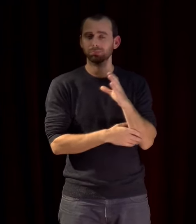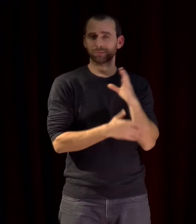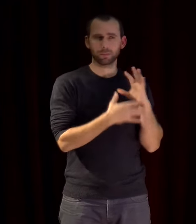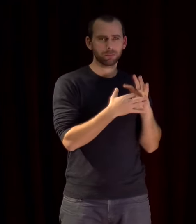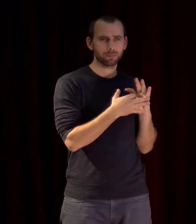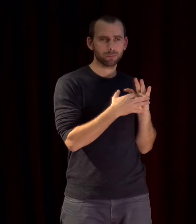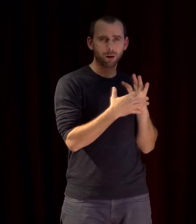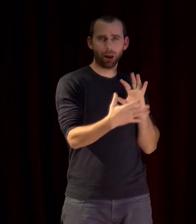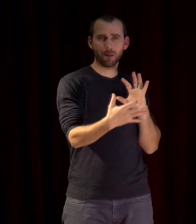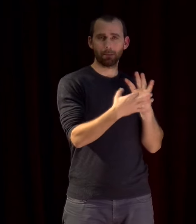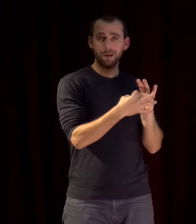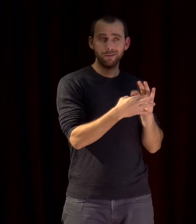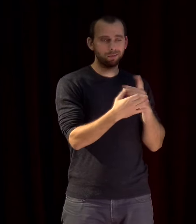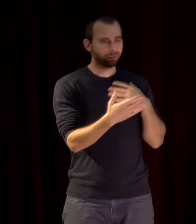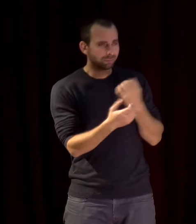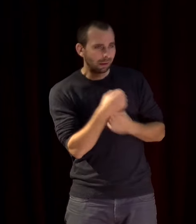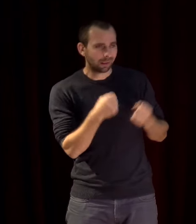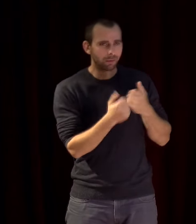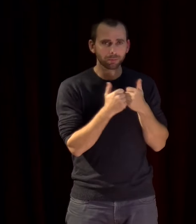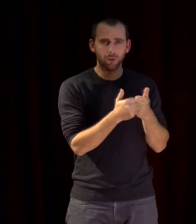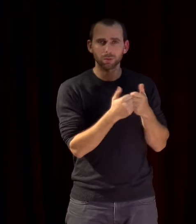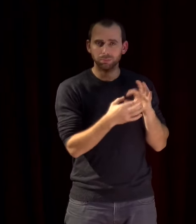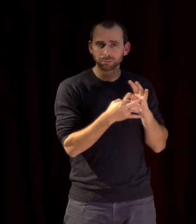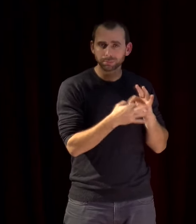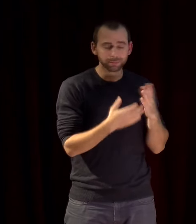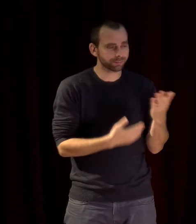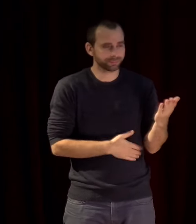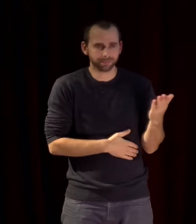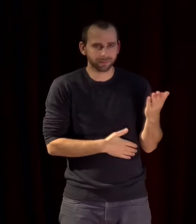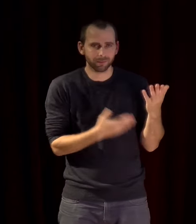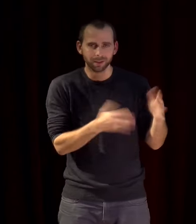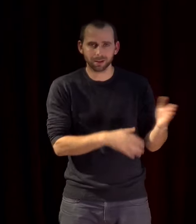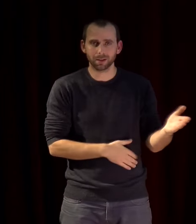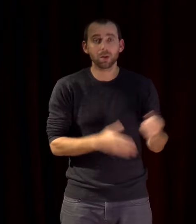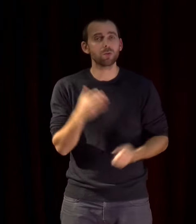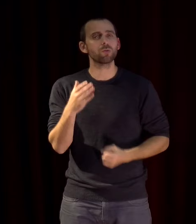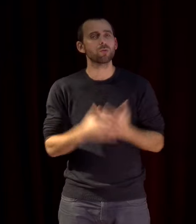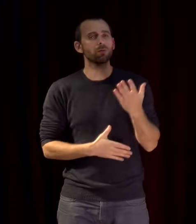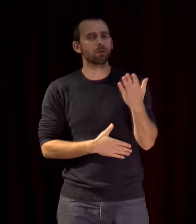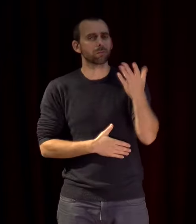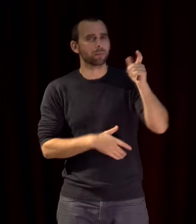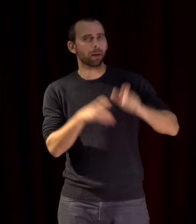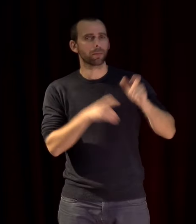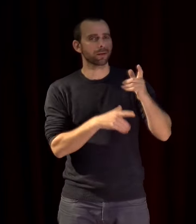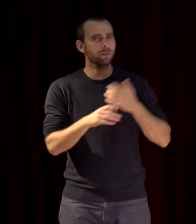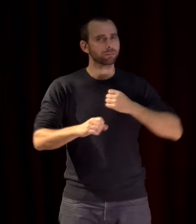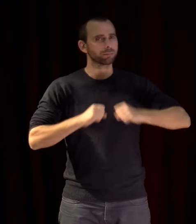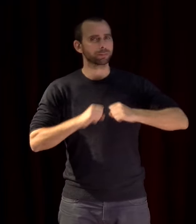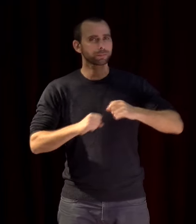des états et des pouvoirs publics de nouveaux acteurs sont apparus sur la scène